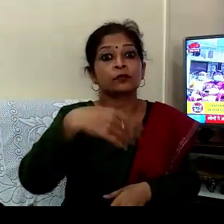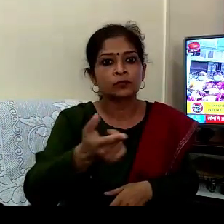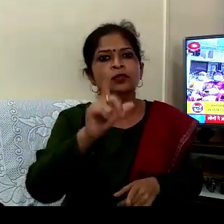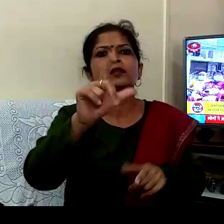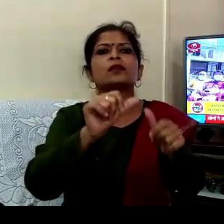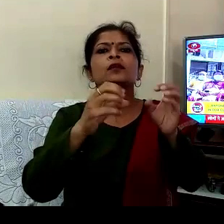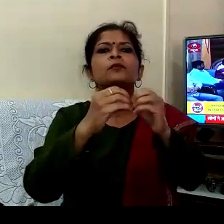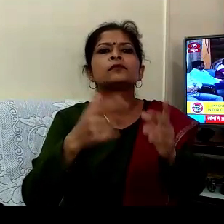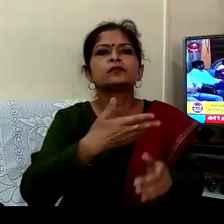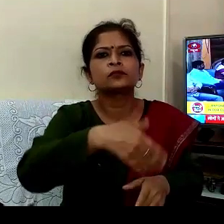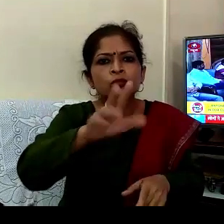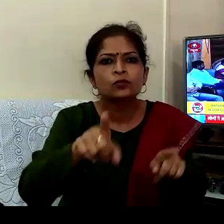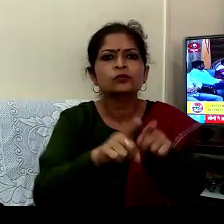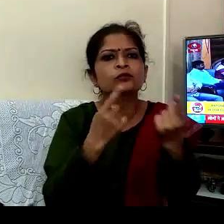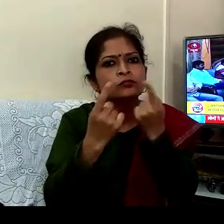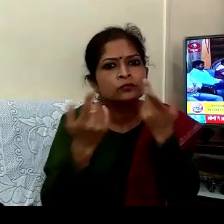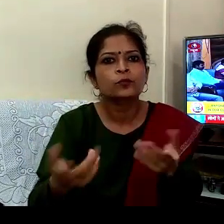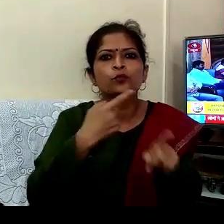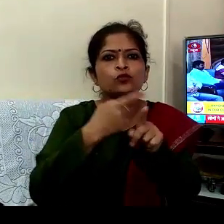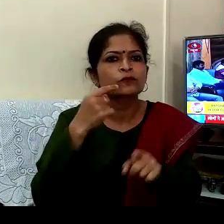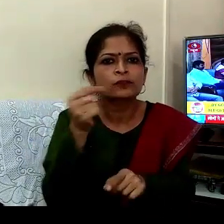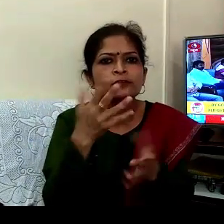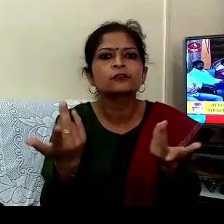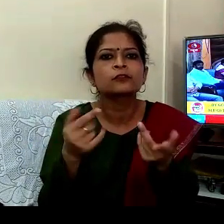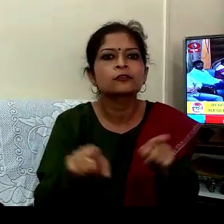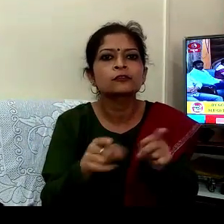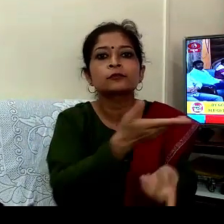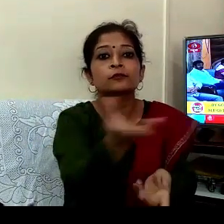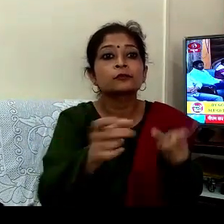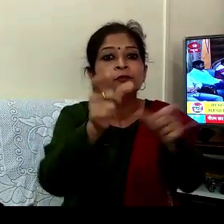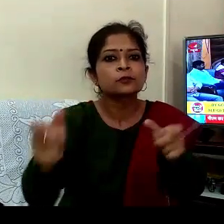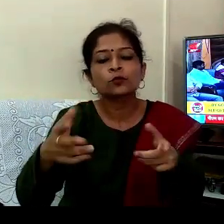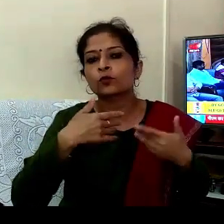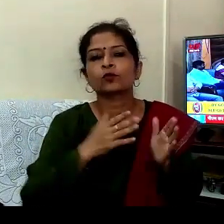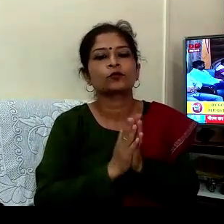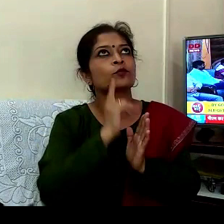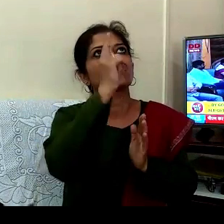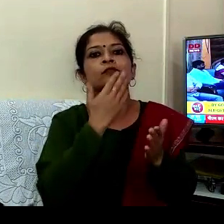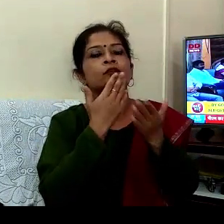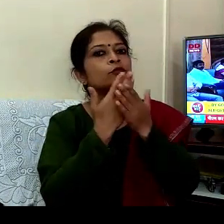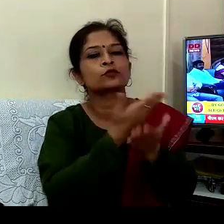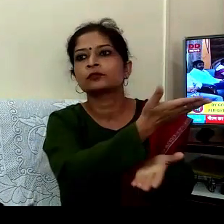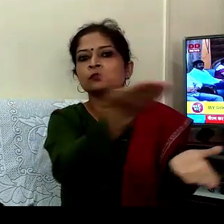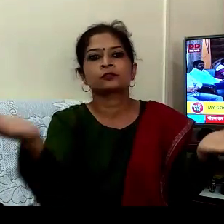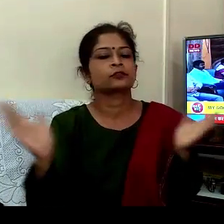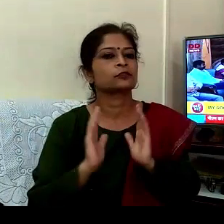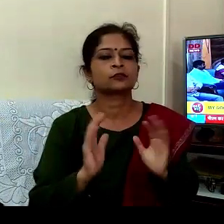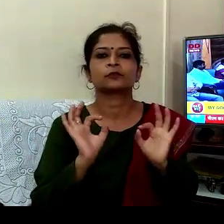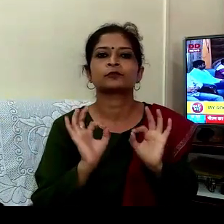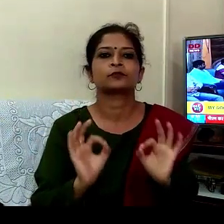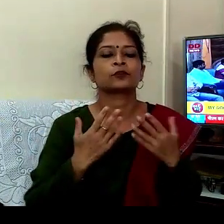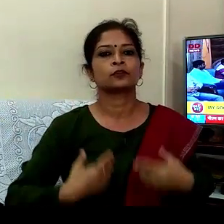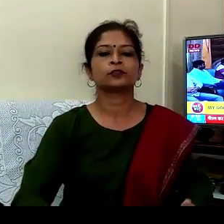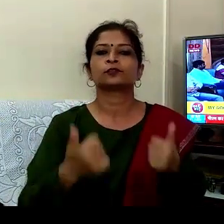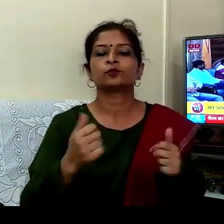کر آئے جو لوگ ہمارے سنگ جو ڈھلے ہوں جو سب سوشل کی دیا سے ٹھیک رہے جی سر سال یہ بہت شک